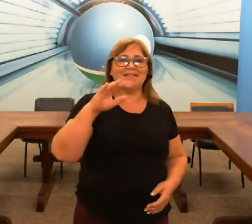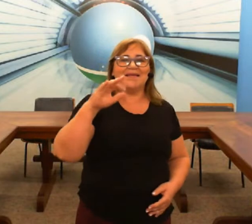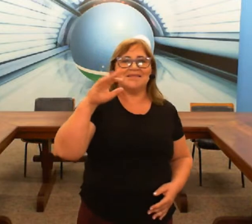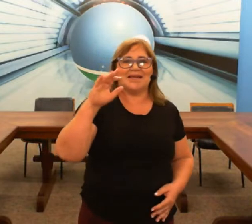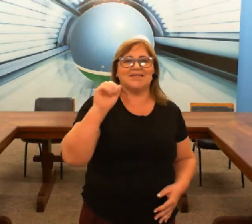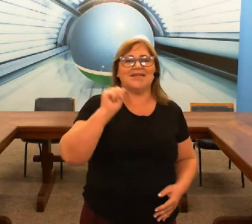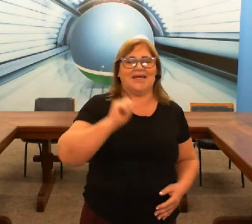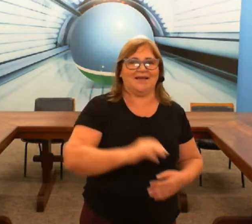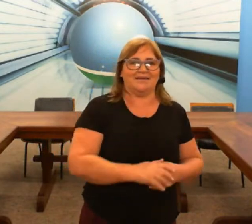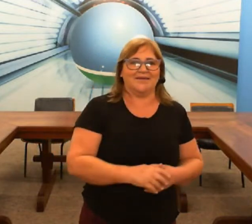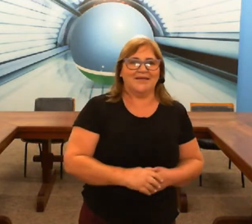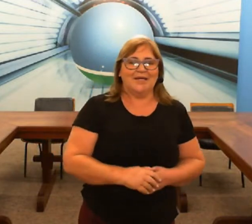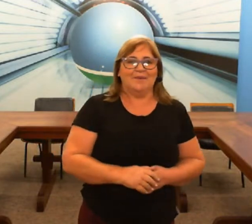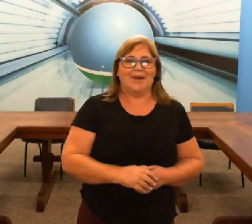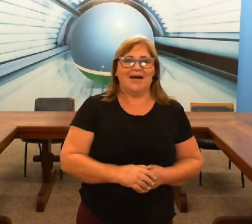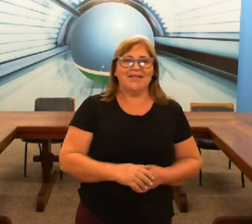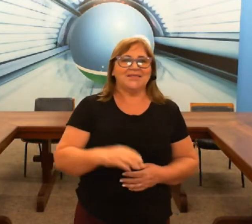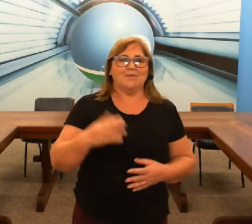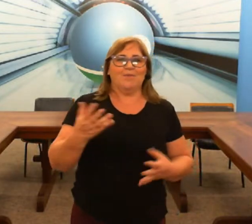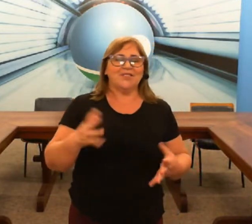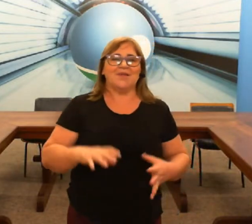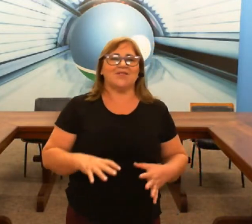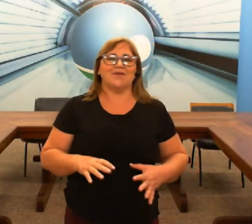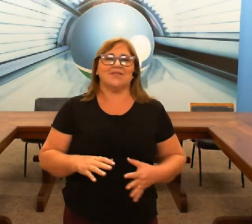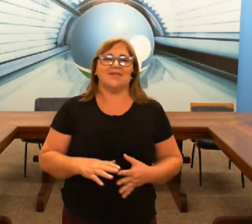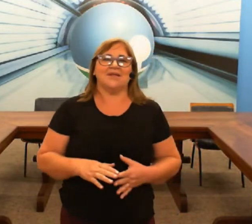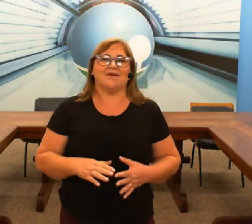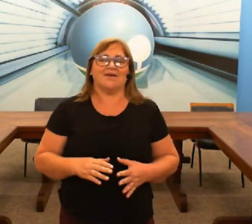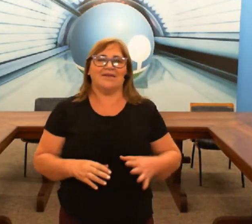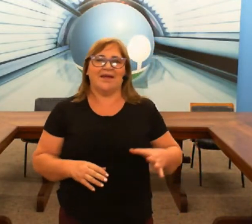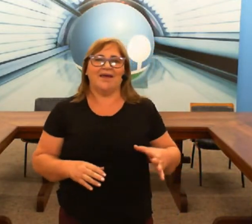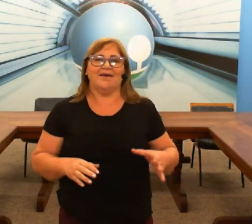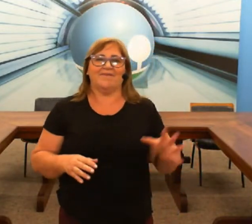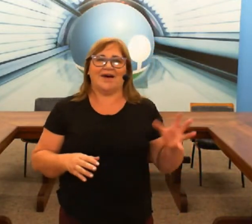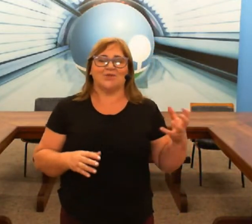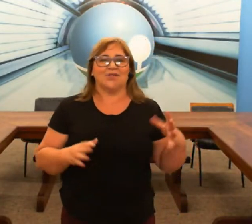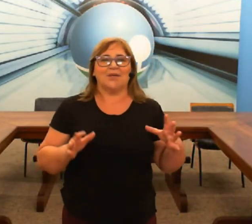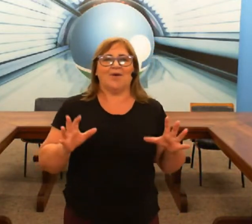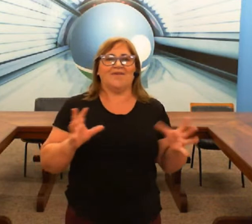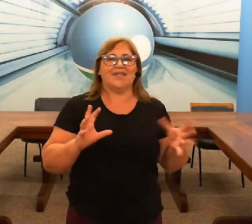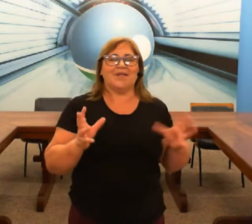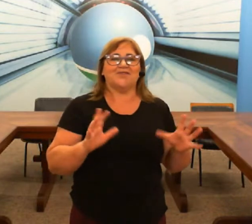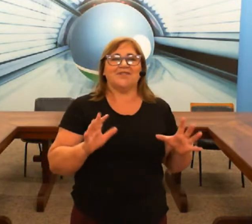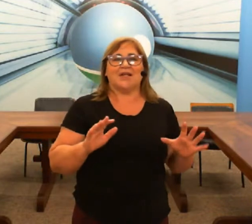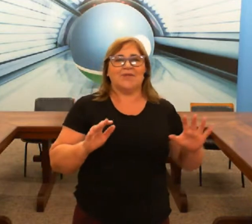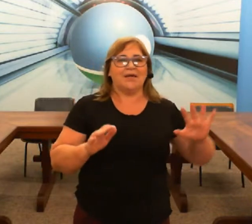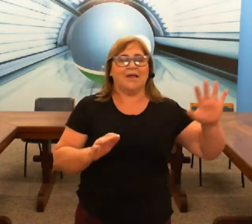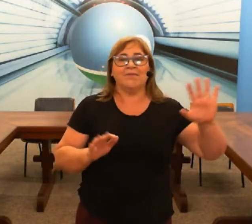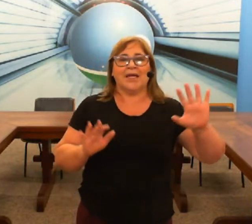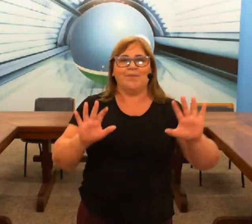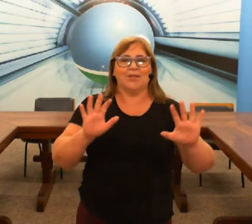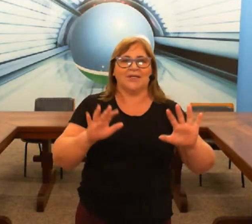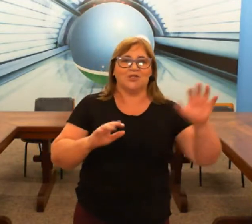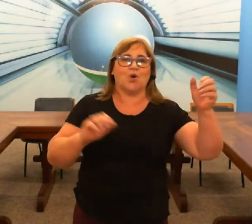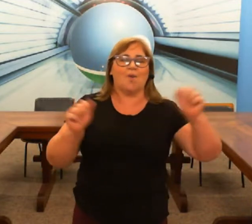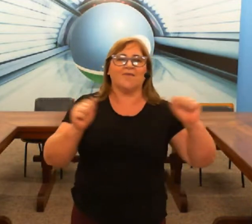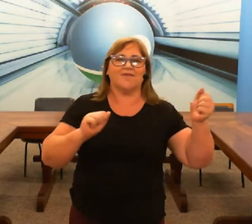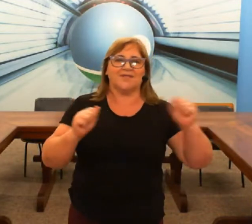destreza nela mas muitas pessoas que né faz com outra mão e vai depender de você não tem não tem importância de qual mão você